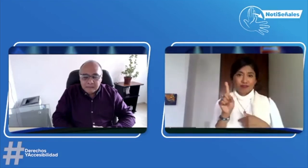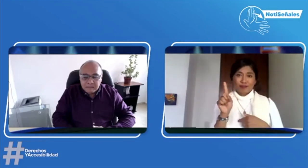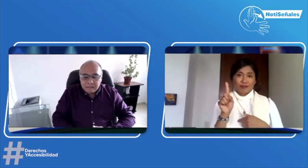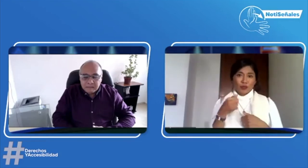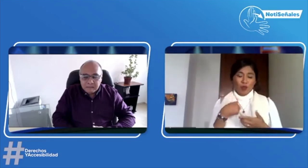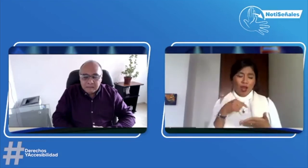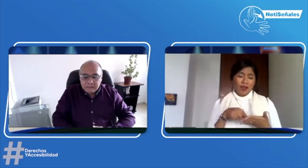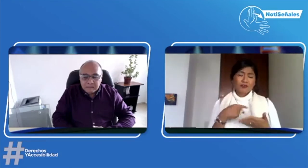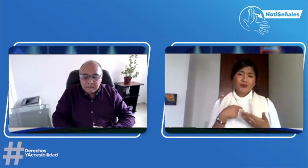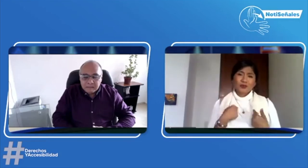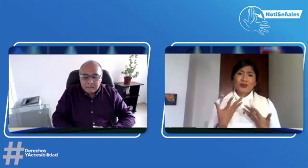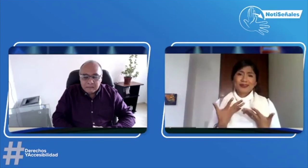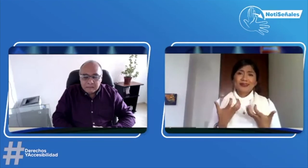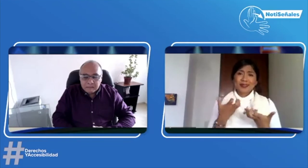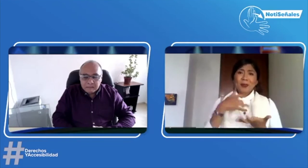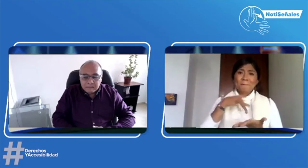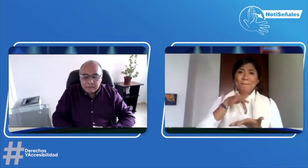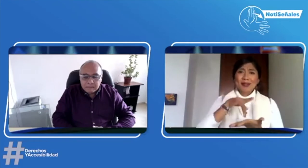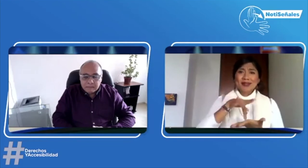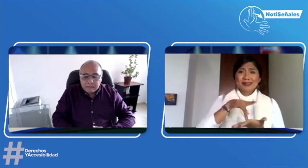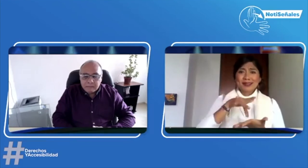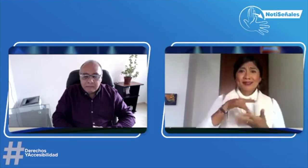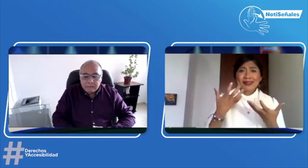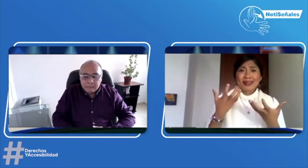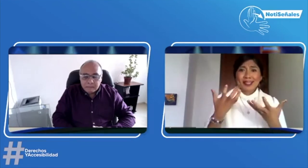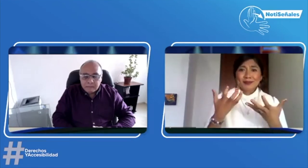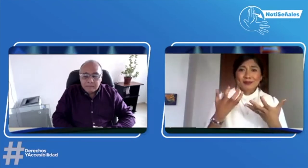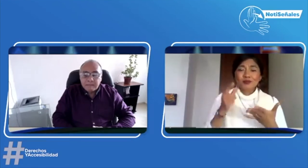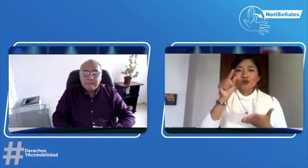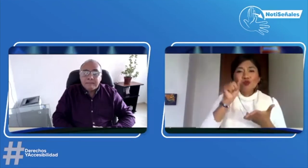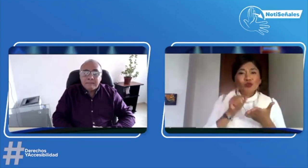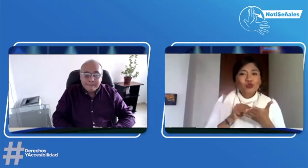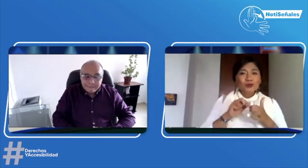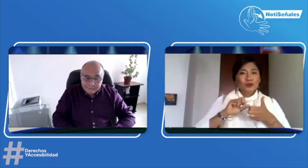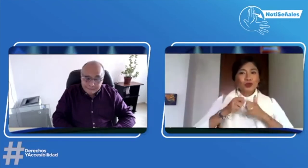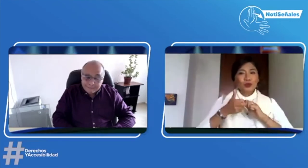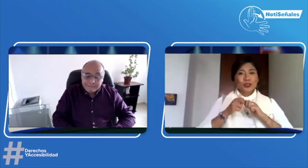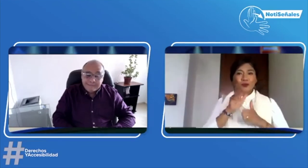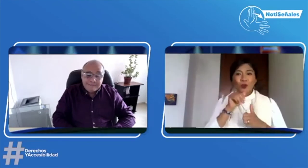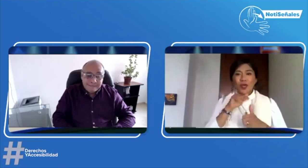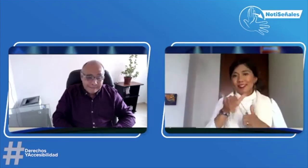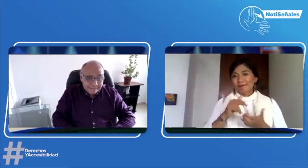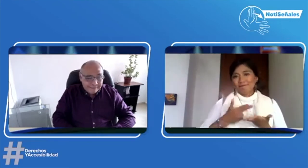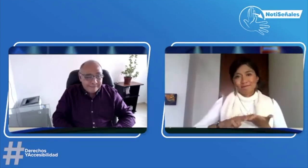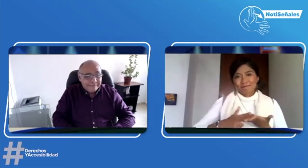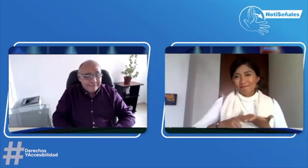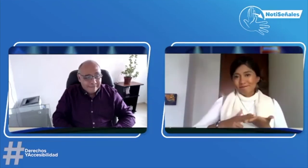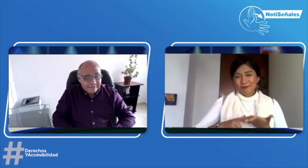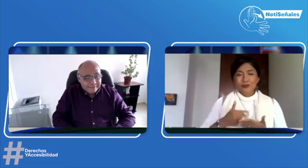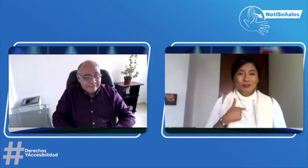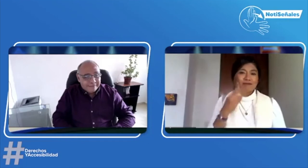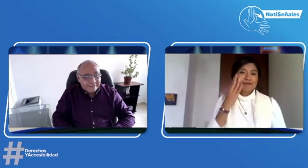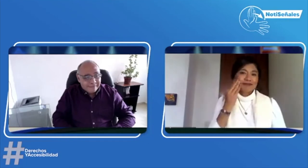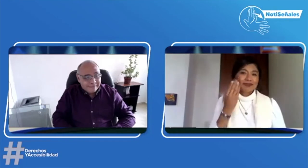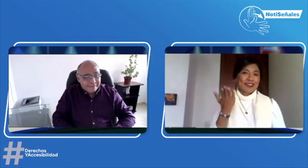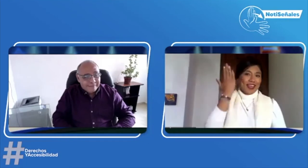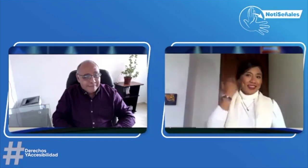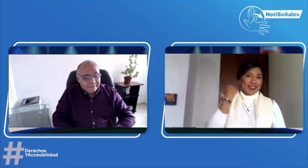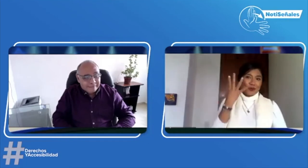No es eso. Yo quisiera participar, obviamente. Pero el problema es que no tengo un intérprete